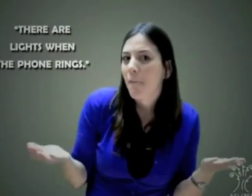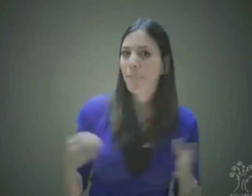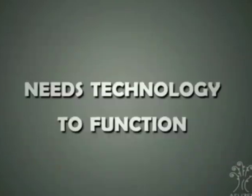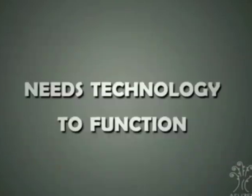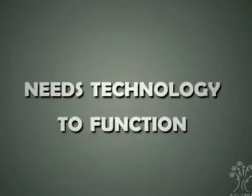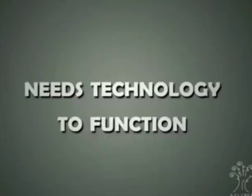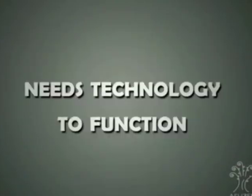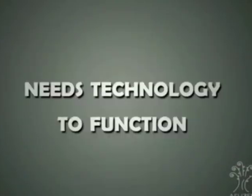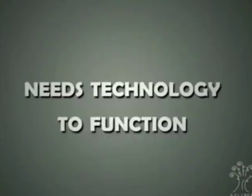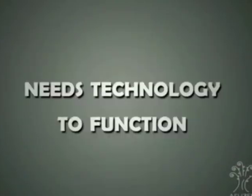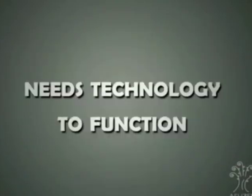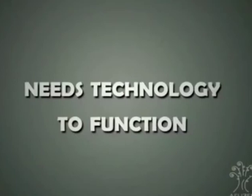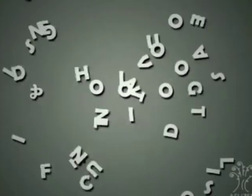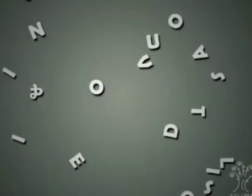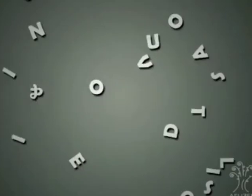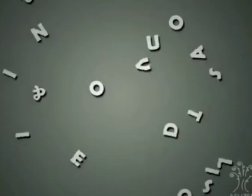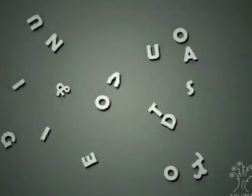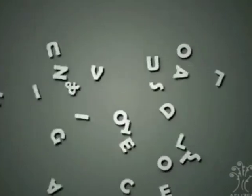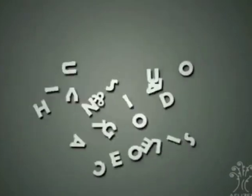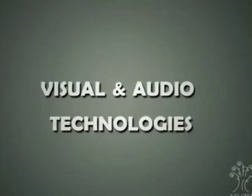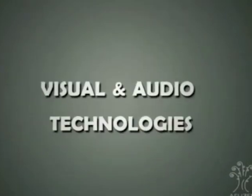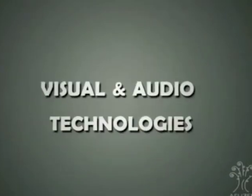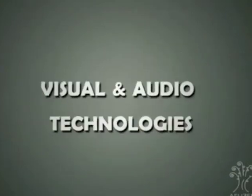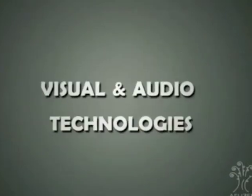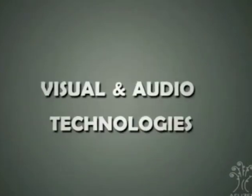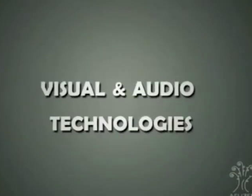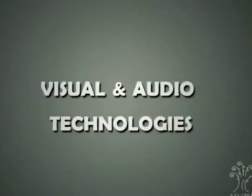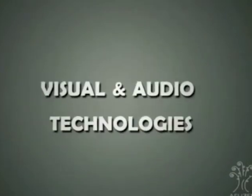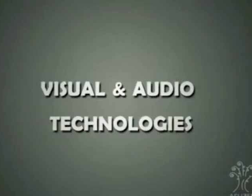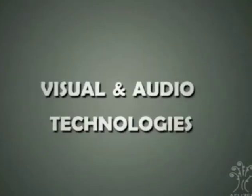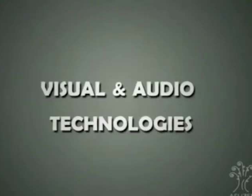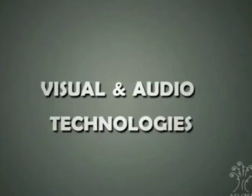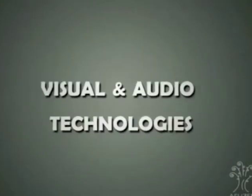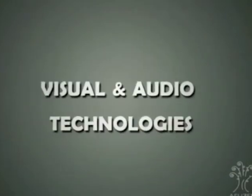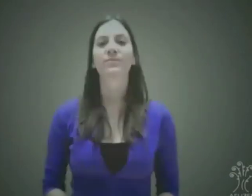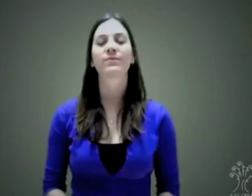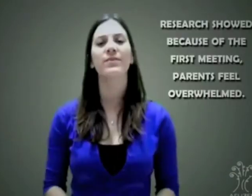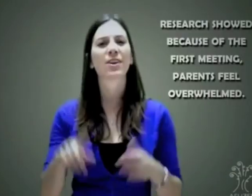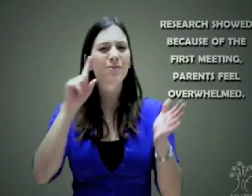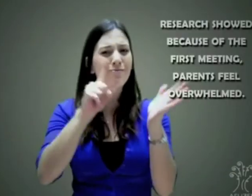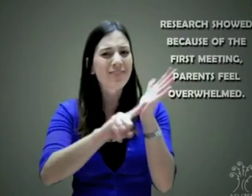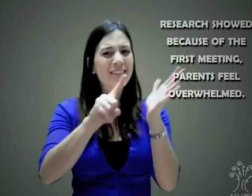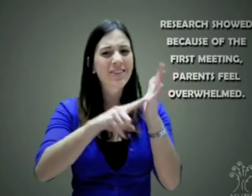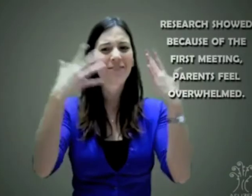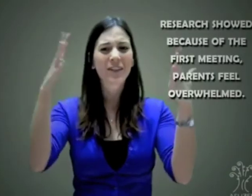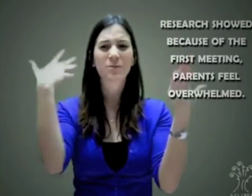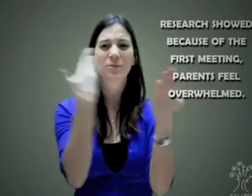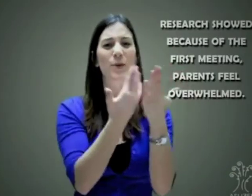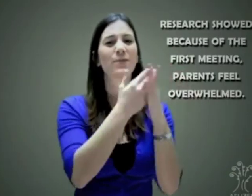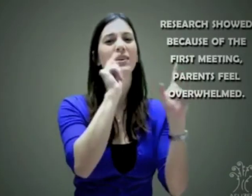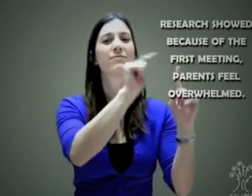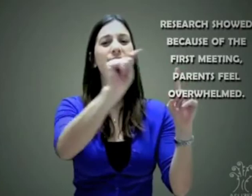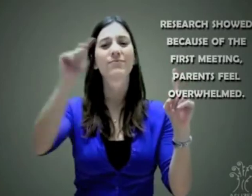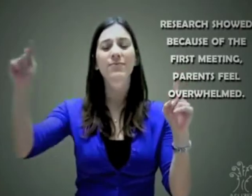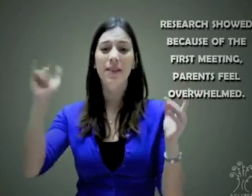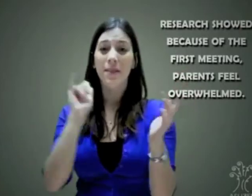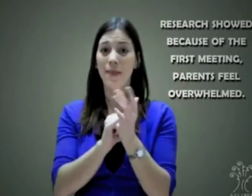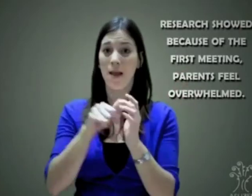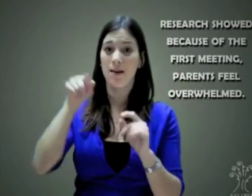Varias investigaciones han demostrado que la primera reunión con el doctor deja a los padres sintiéndose abrumados, estar en el hospital con